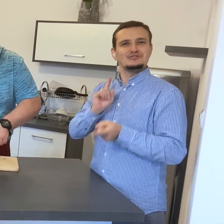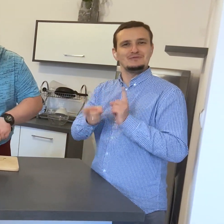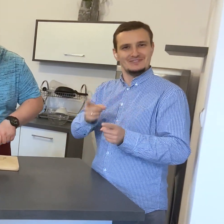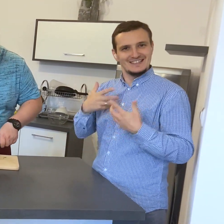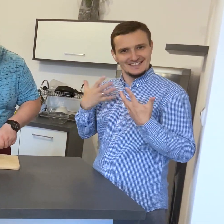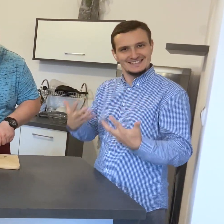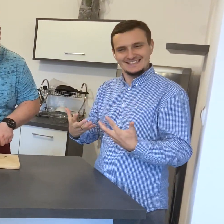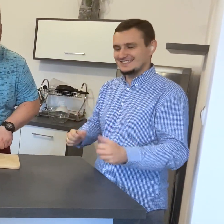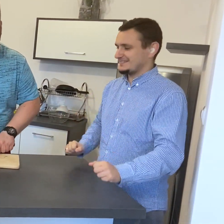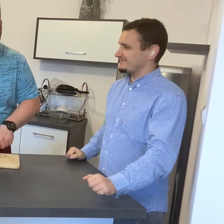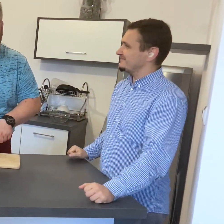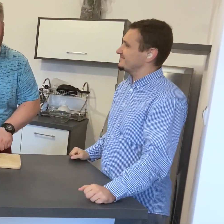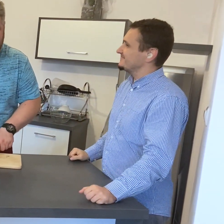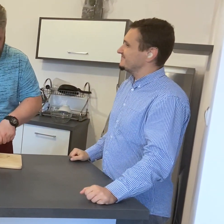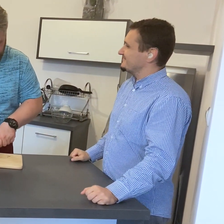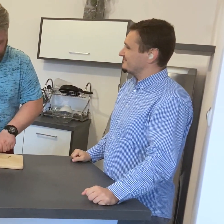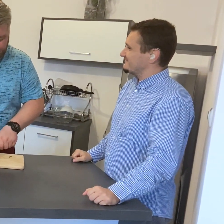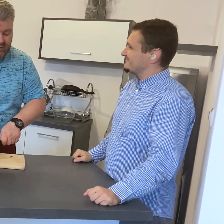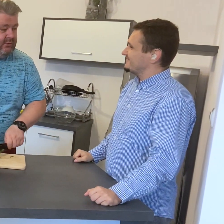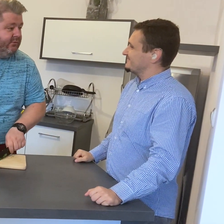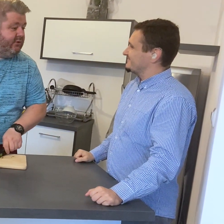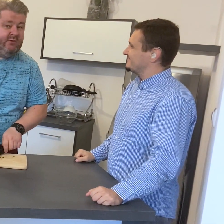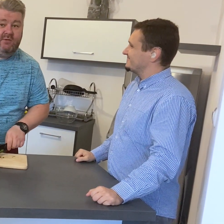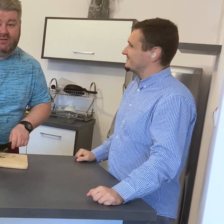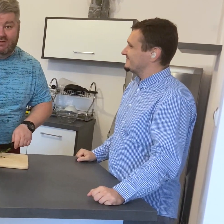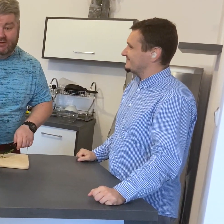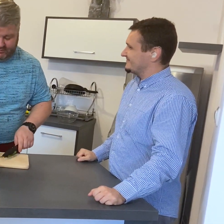To jest ten zapach, który mieliśmy wcześniej w sałatce.